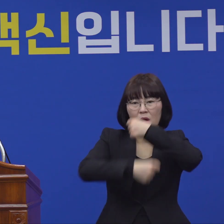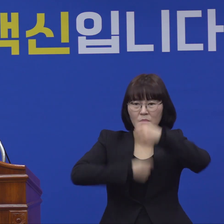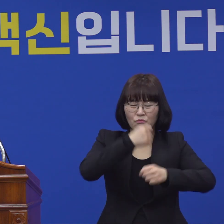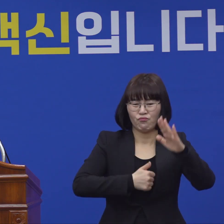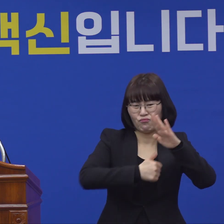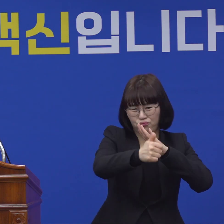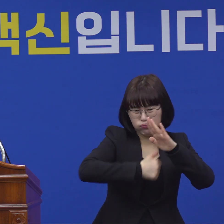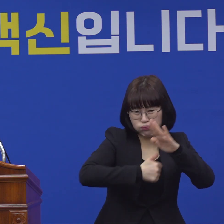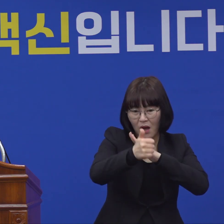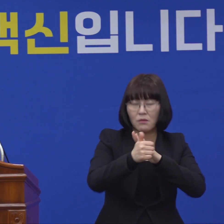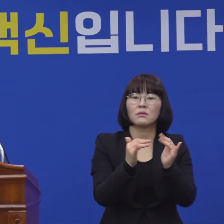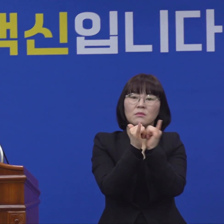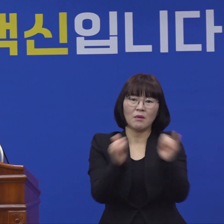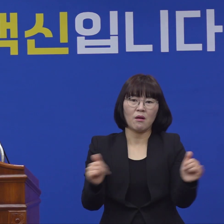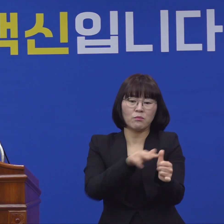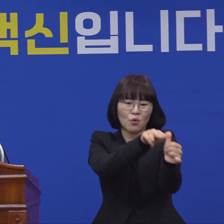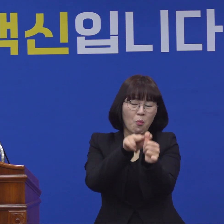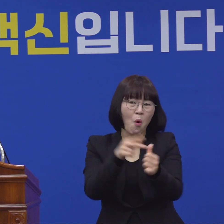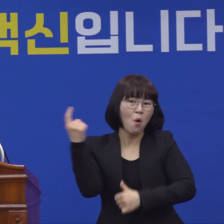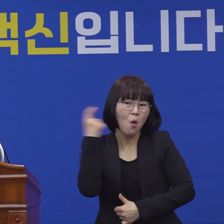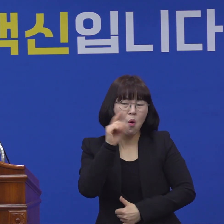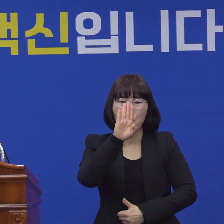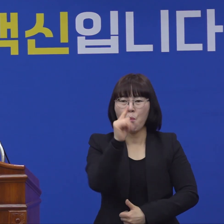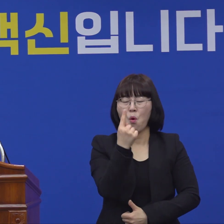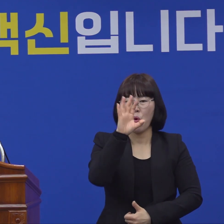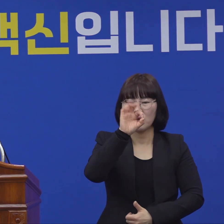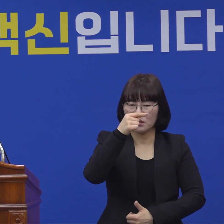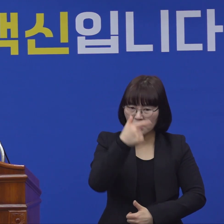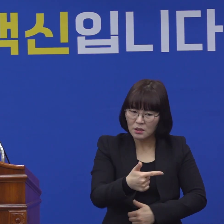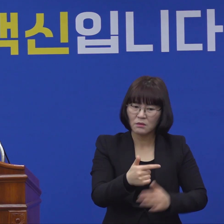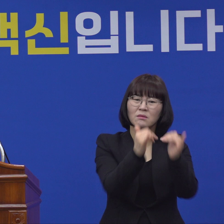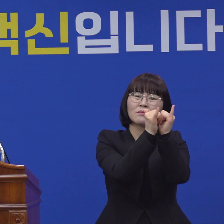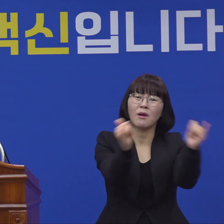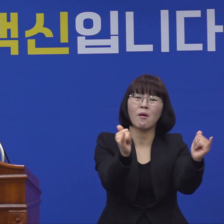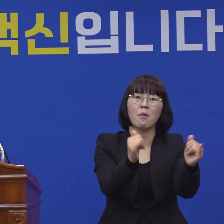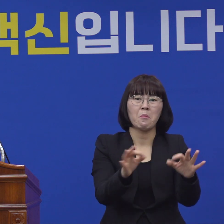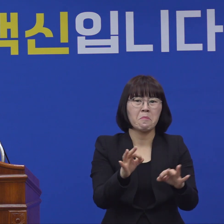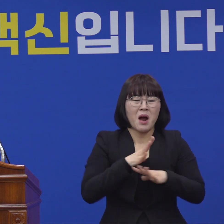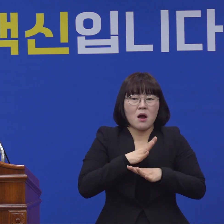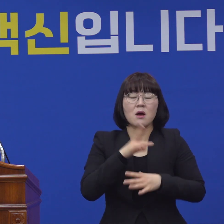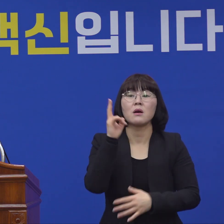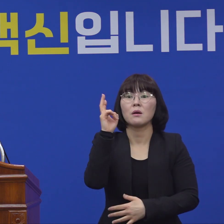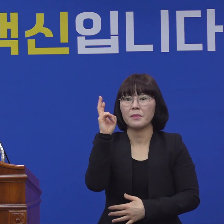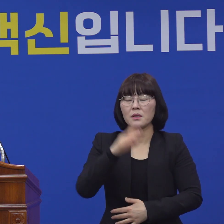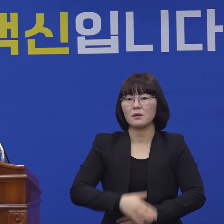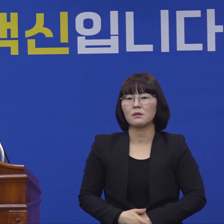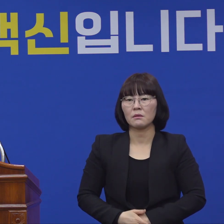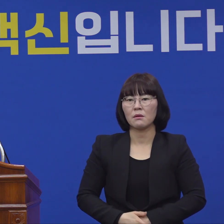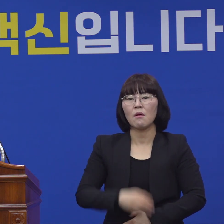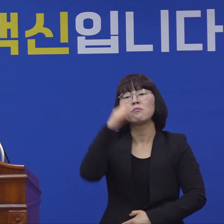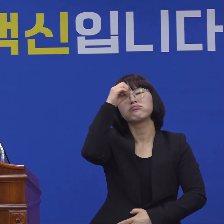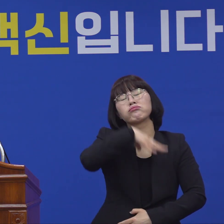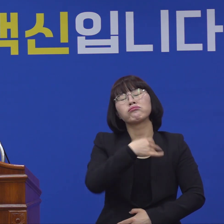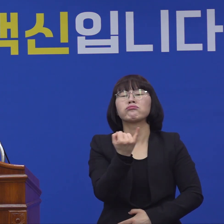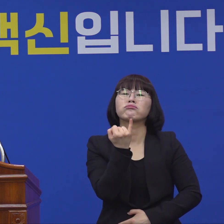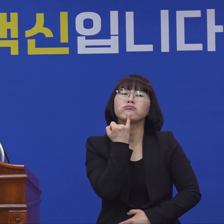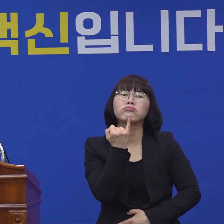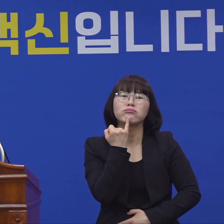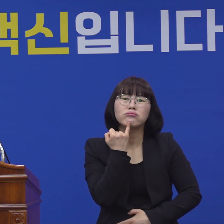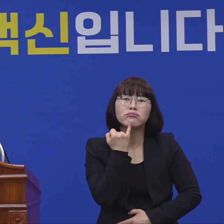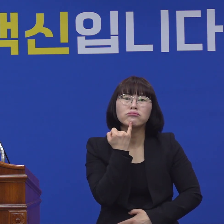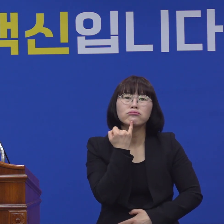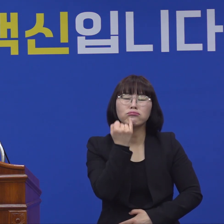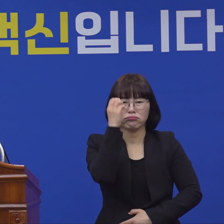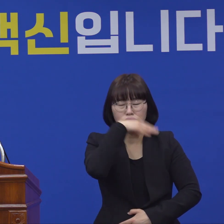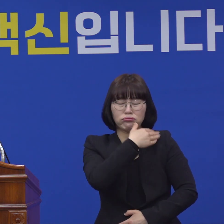소식을 접하고 보원군민들께서 많이 놀라셨으리라 생각합니다. 작은 방심으로 불미스러운 결과를